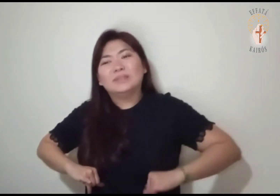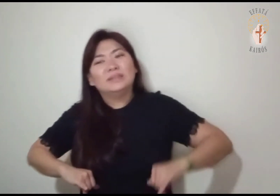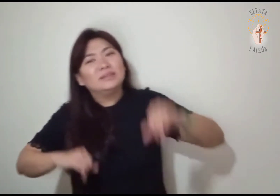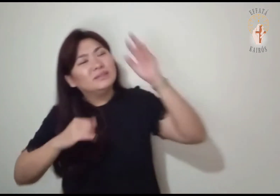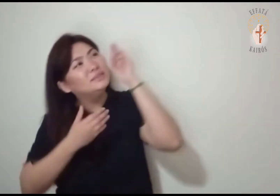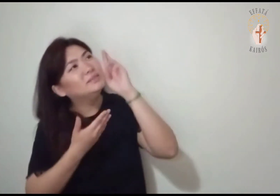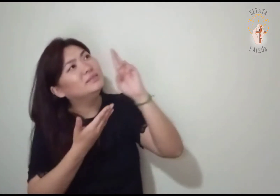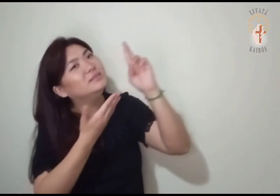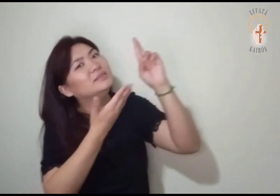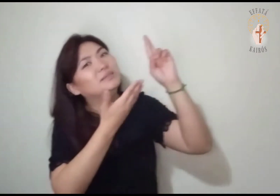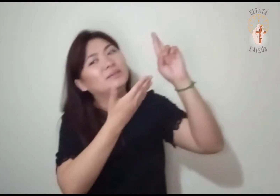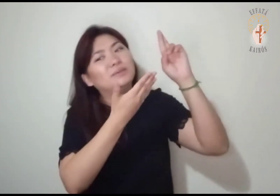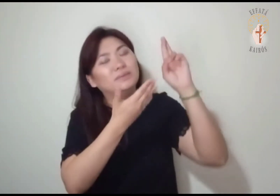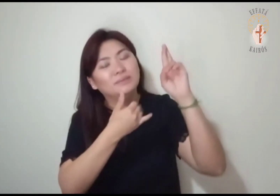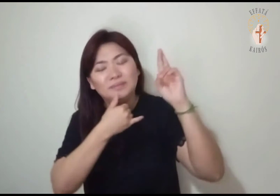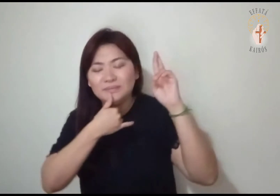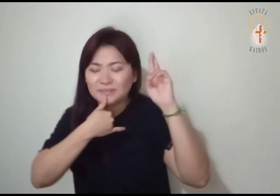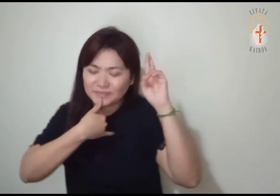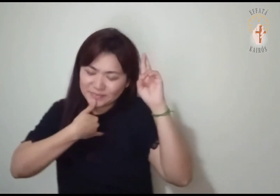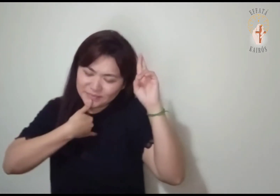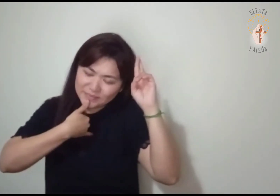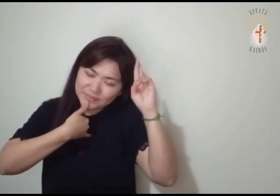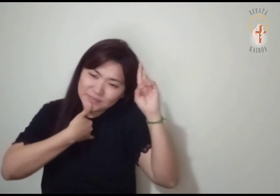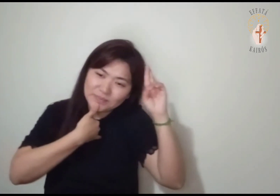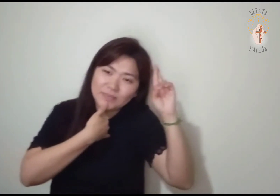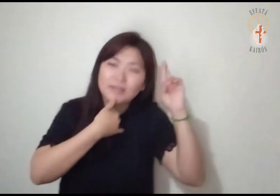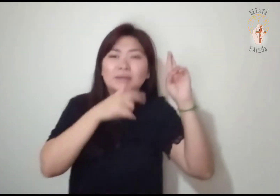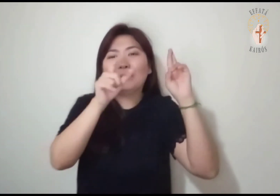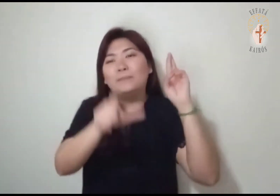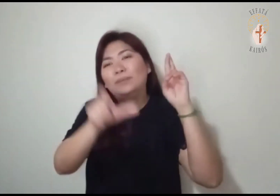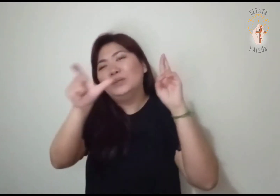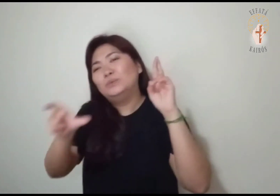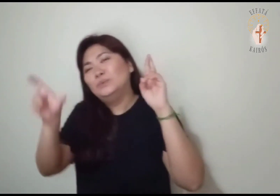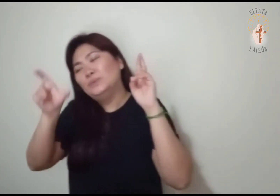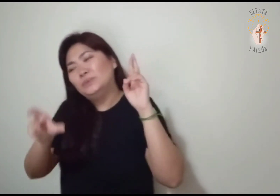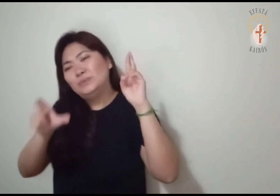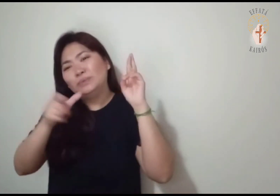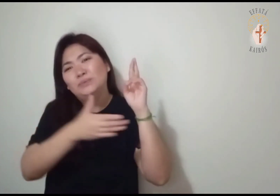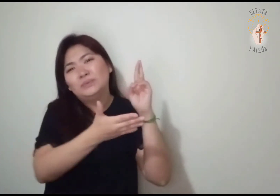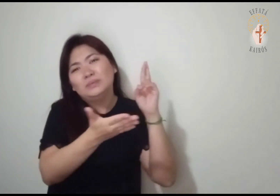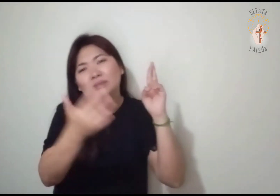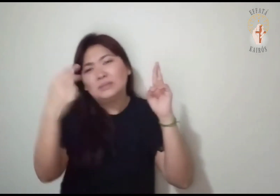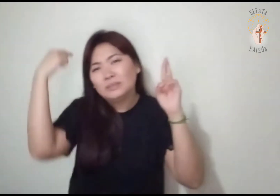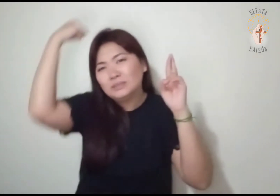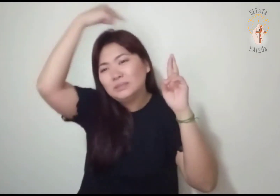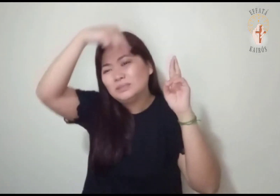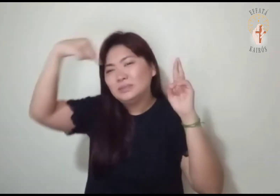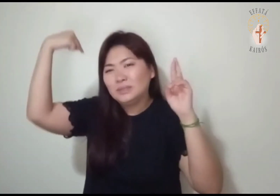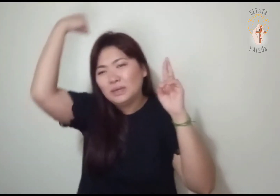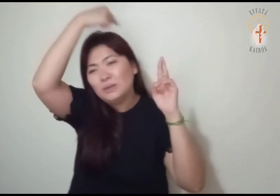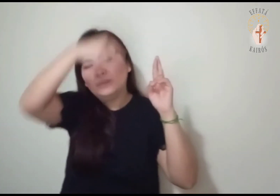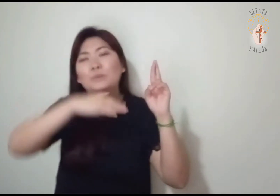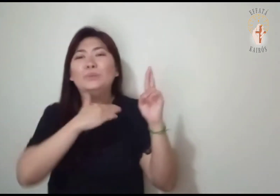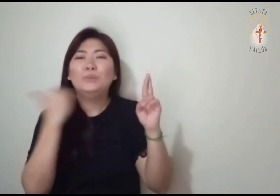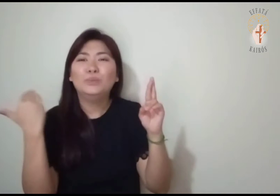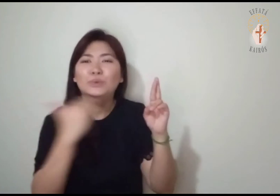É sentida por demais pelo Senhor a morte de seus santos,